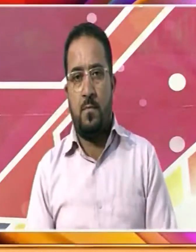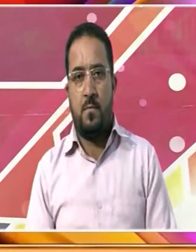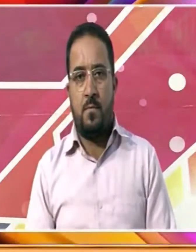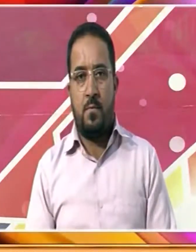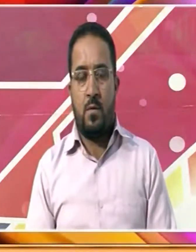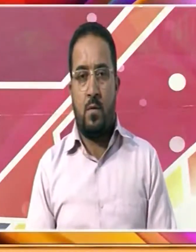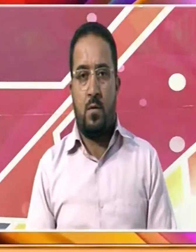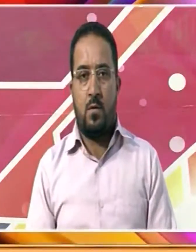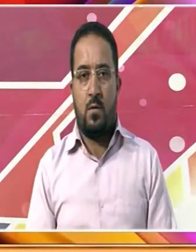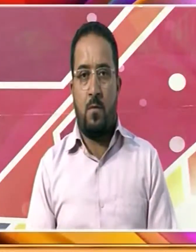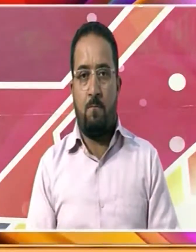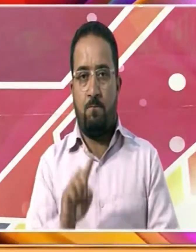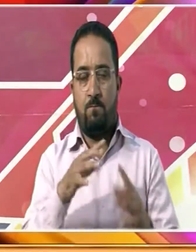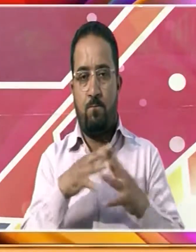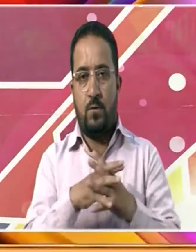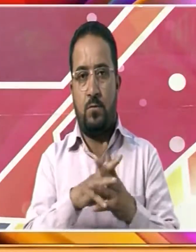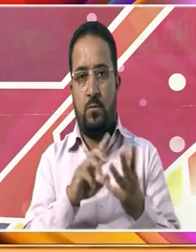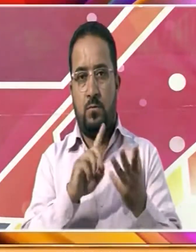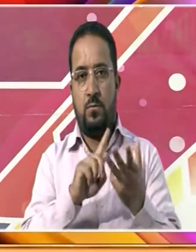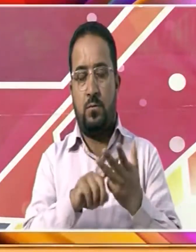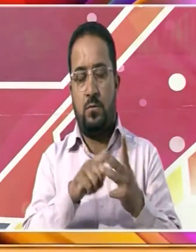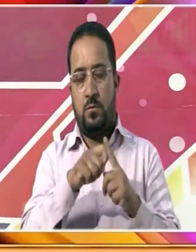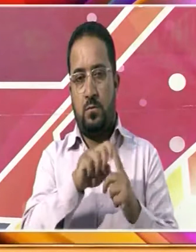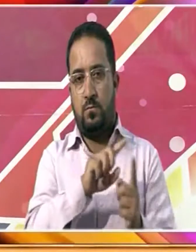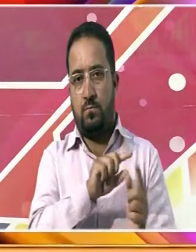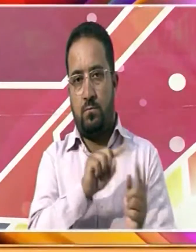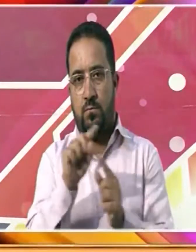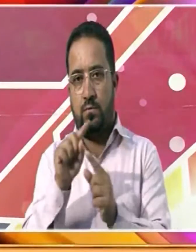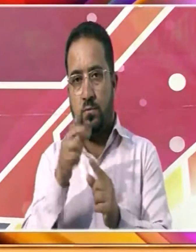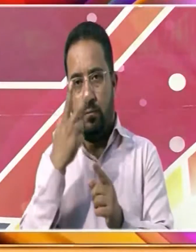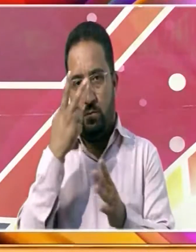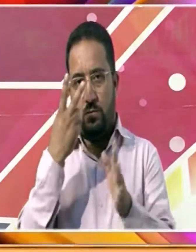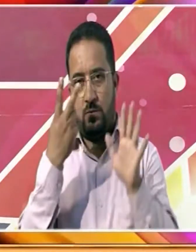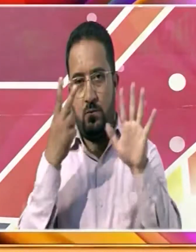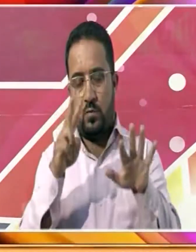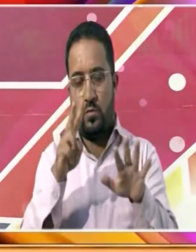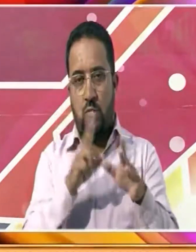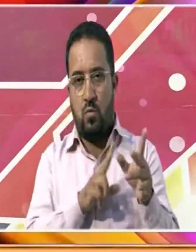ایک ہتھے تک چلنے والی ان تقریبات کا افتتا کیا